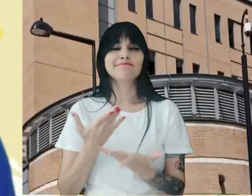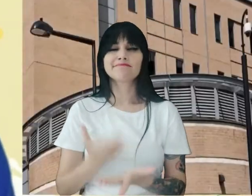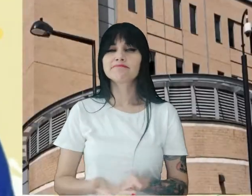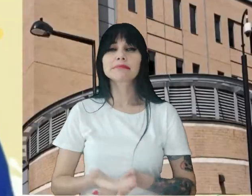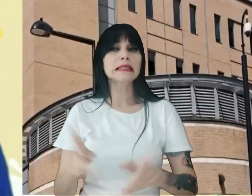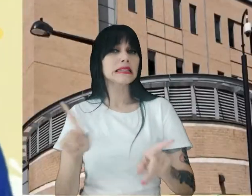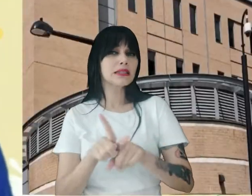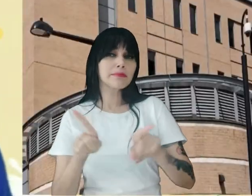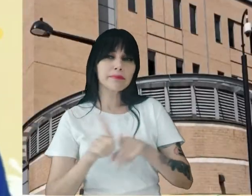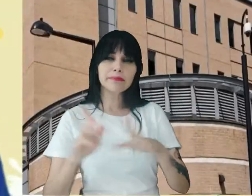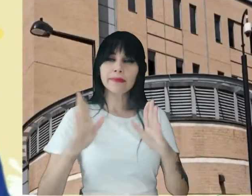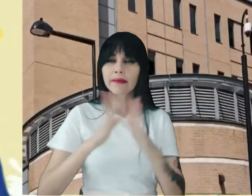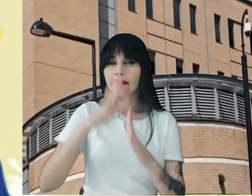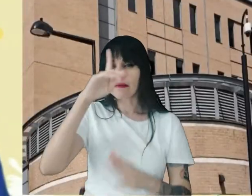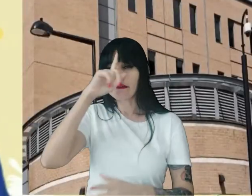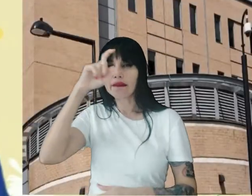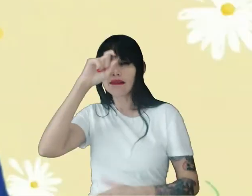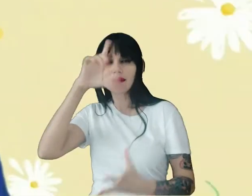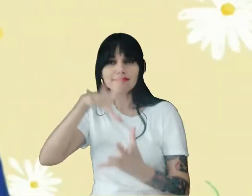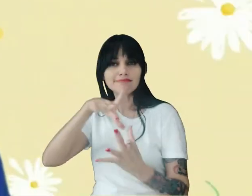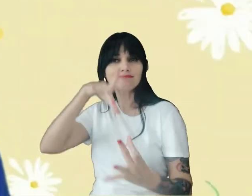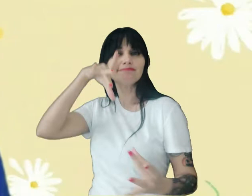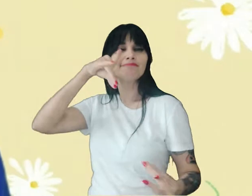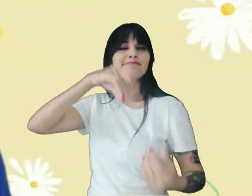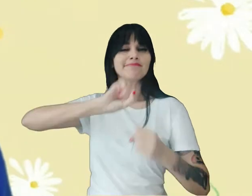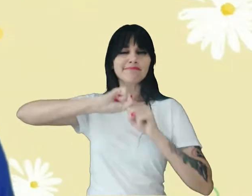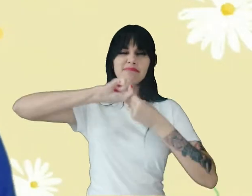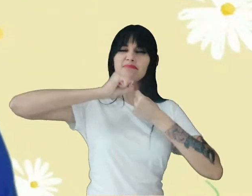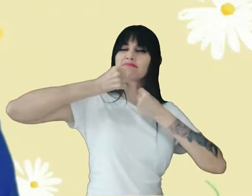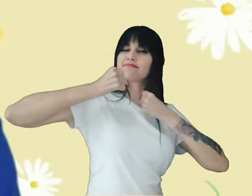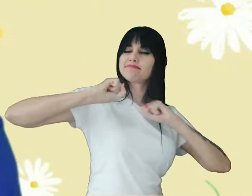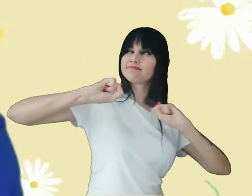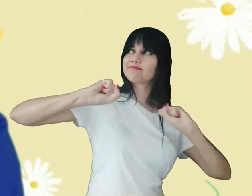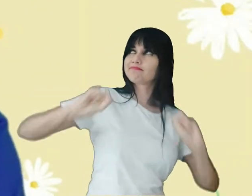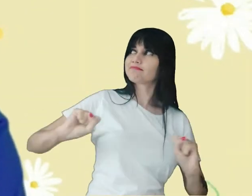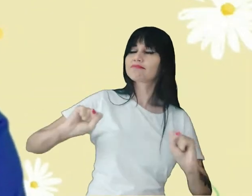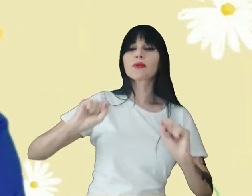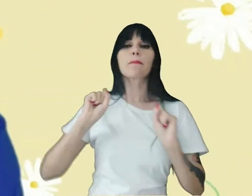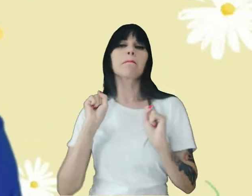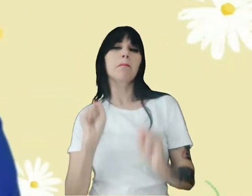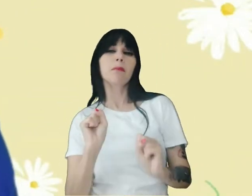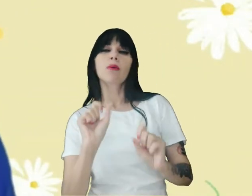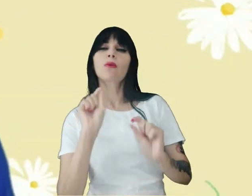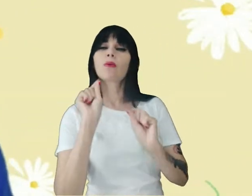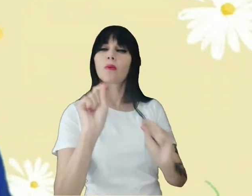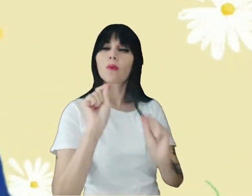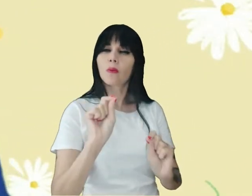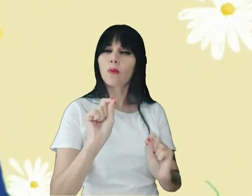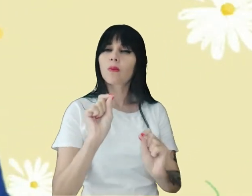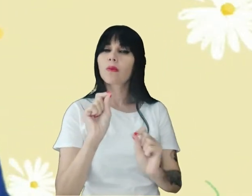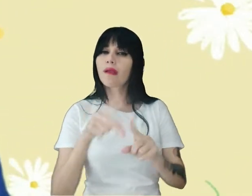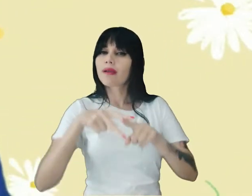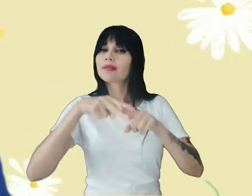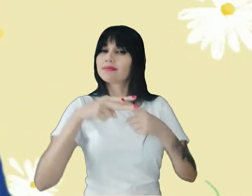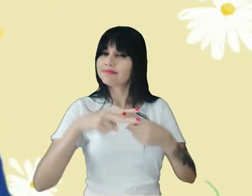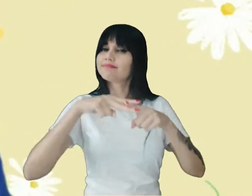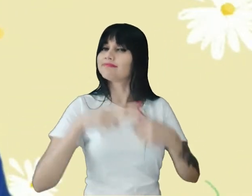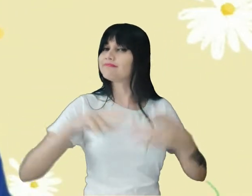hospital de almas Onde podemos Reparar os nossos erros E termos um